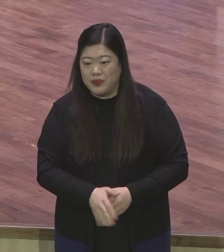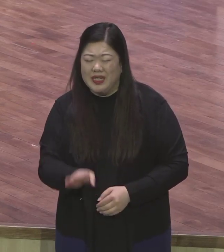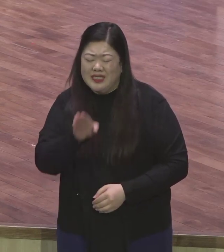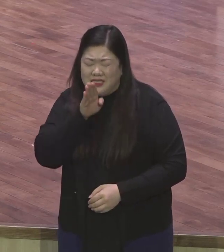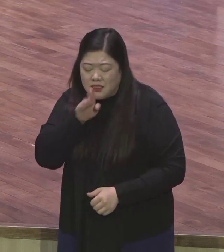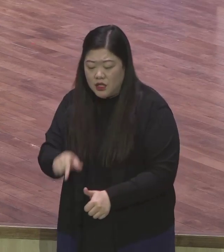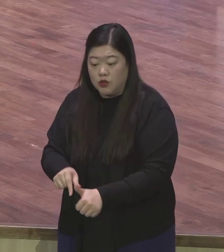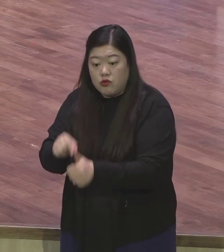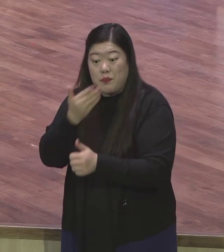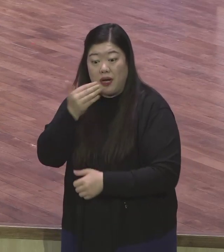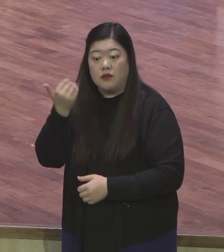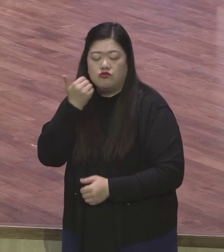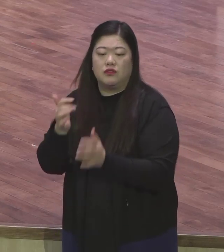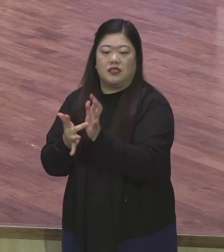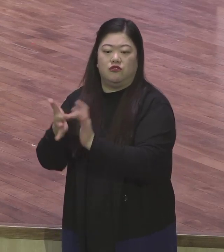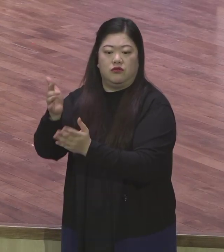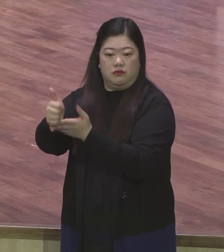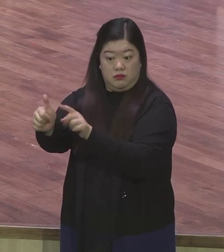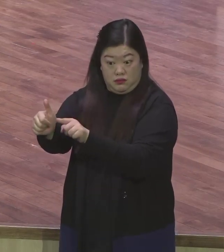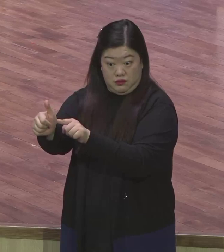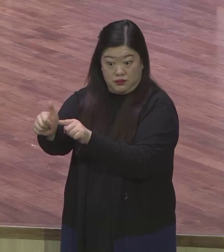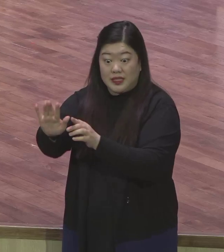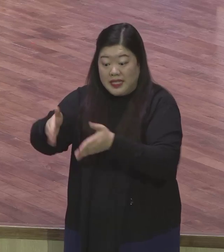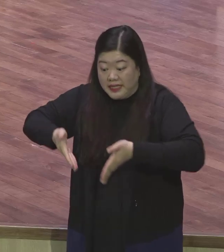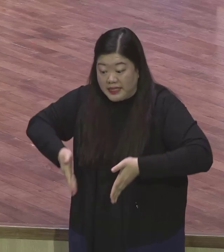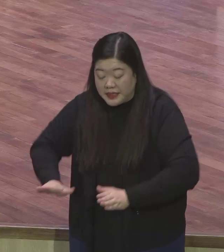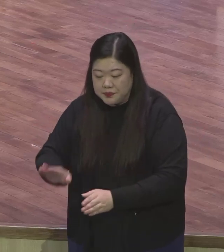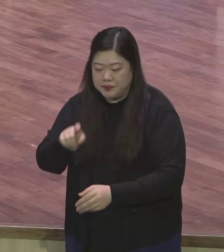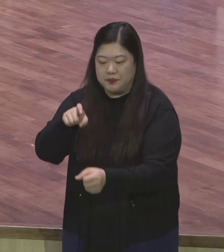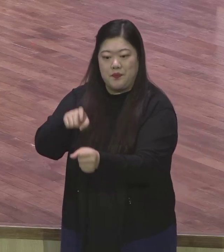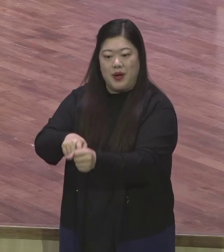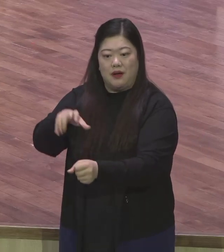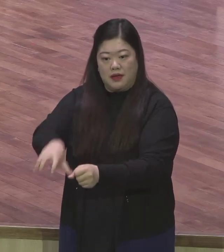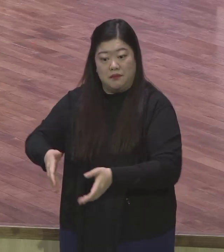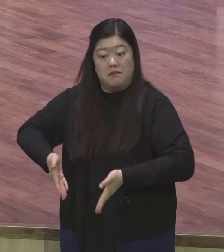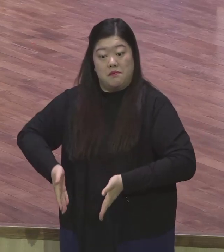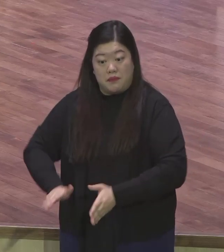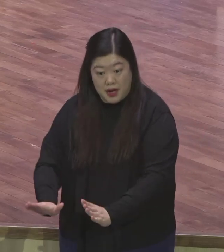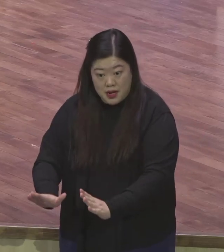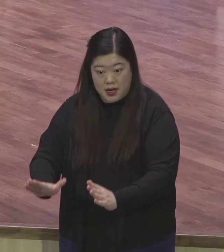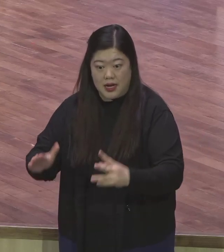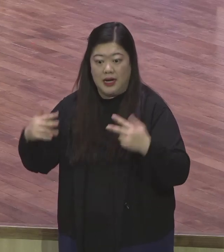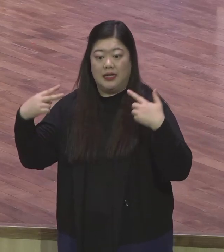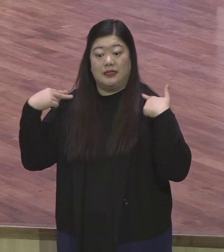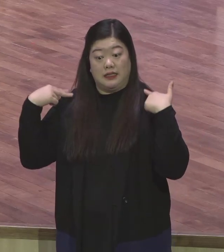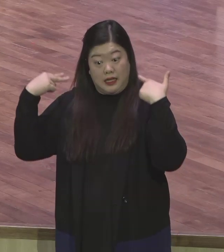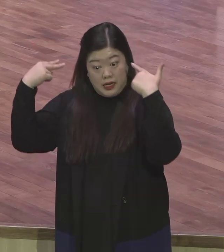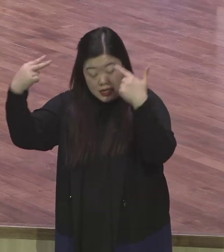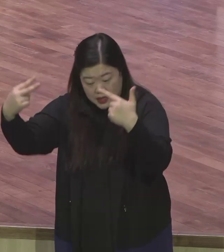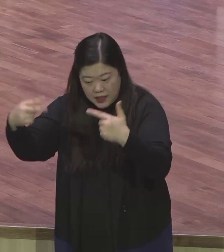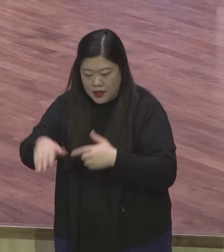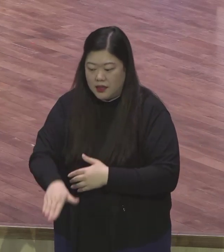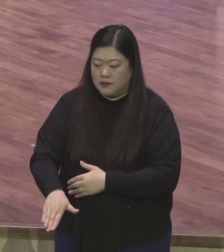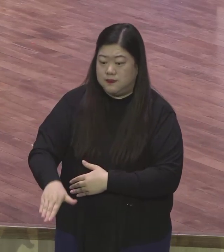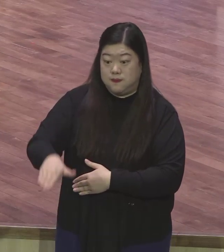태어났습니다. 그리고 나살에서 자랐습니다. 그것이 지금 다 있습니다. 어떻게